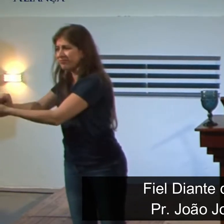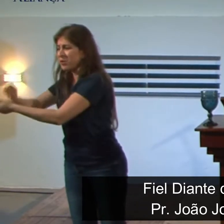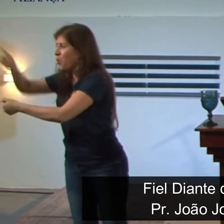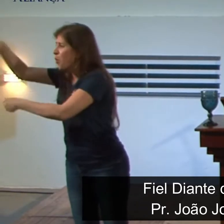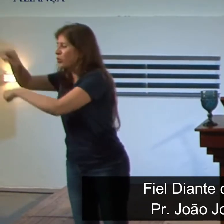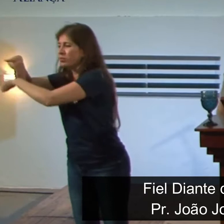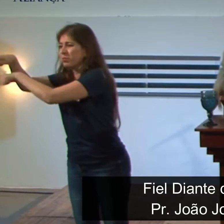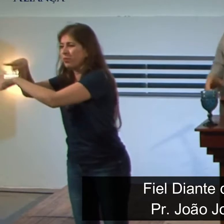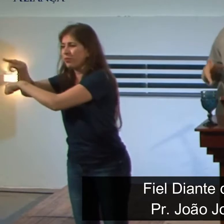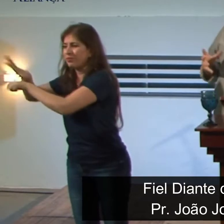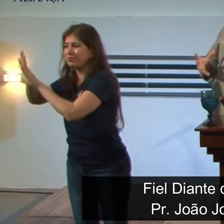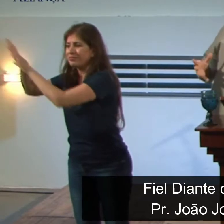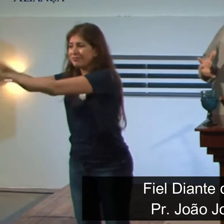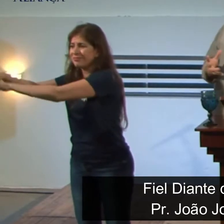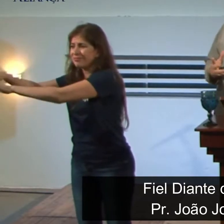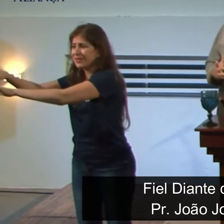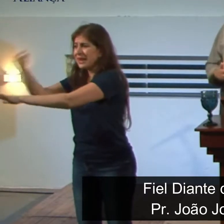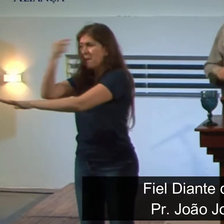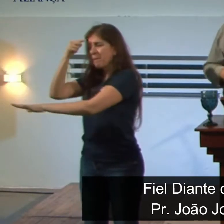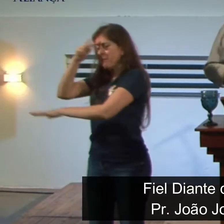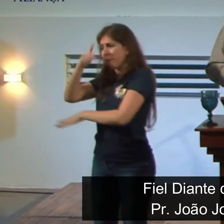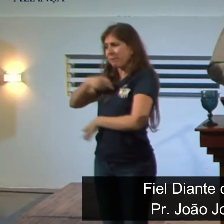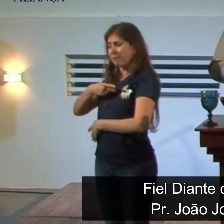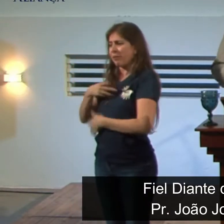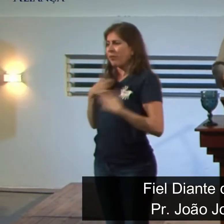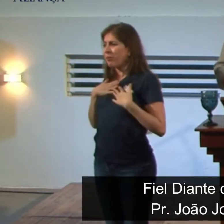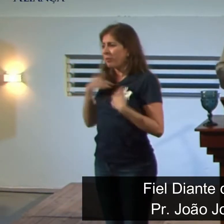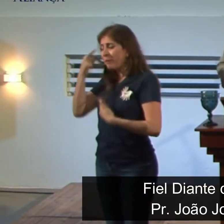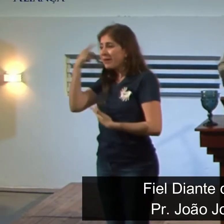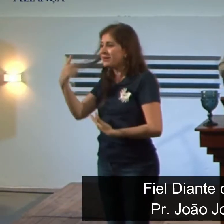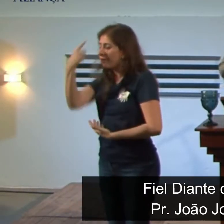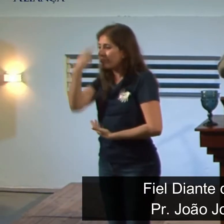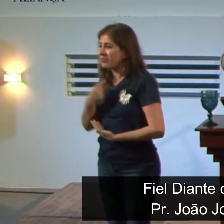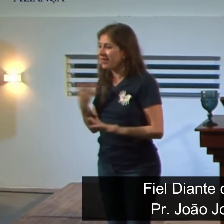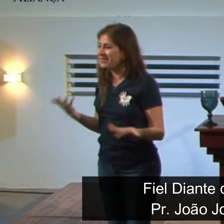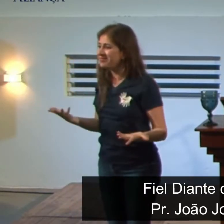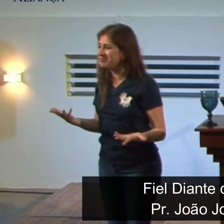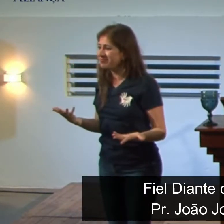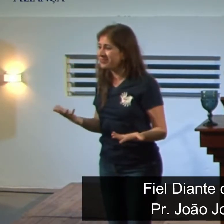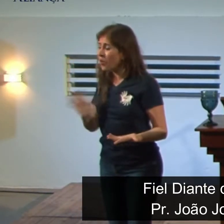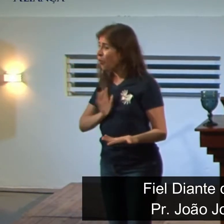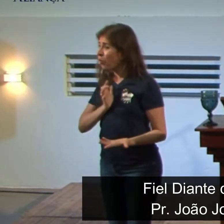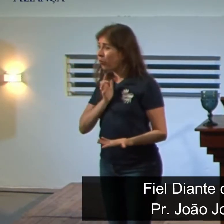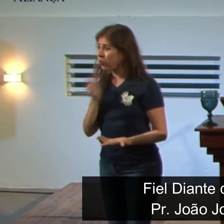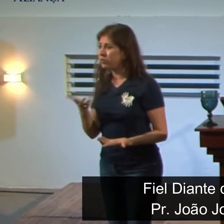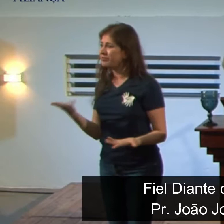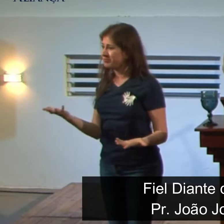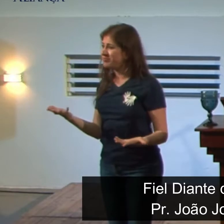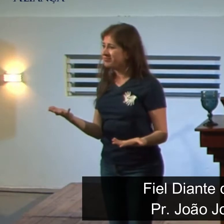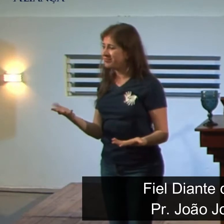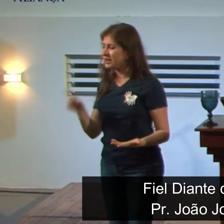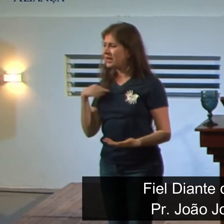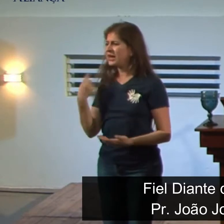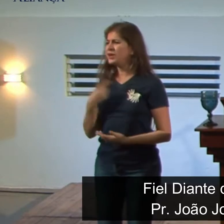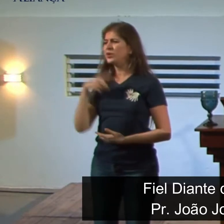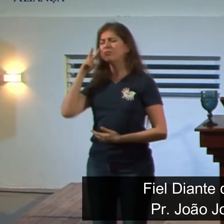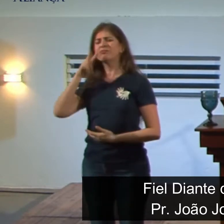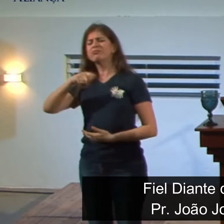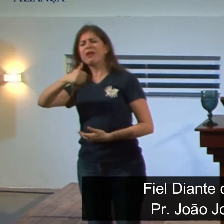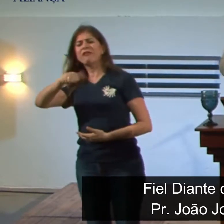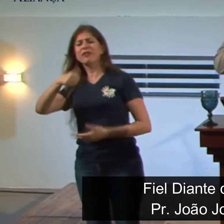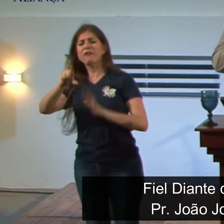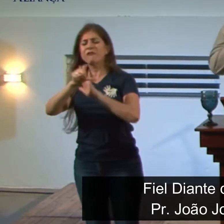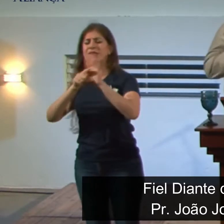como escravo para outra nação. Imagine que situação aterradora. Mas ainda nessa situação, você pode observar já no